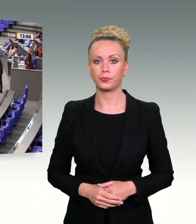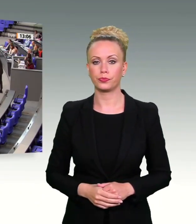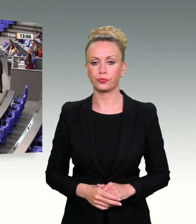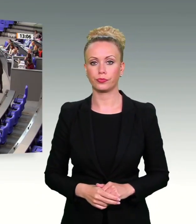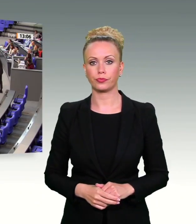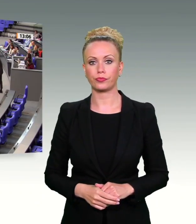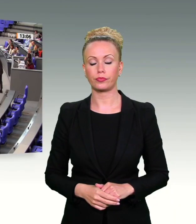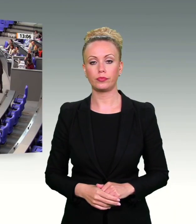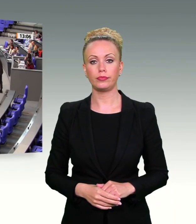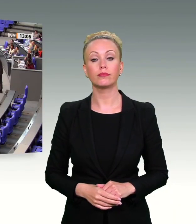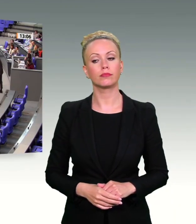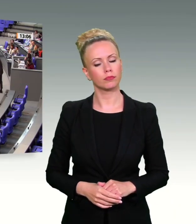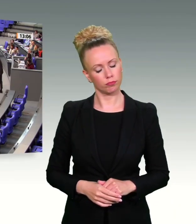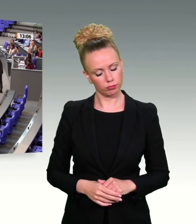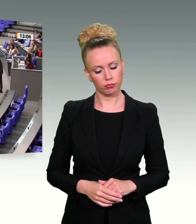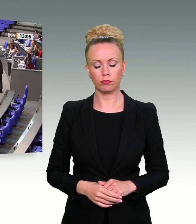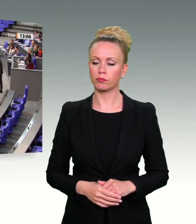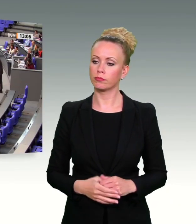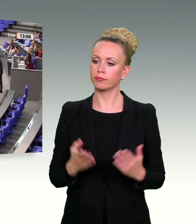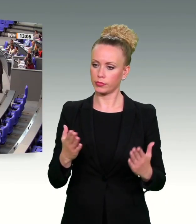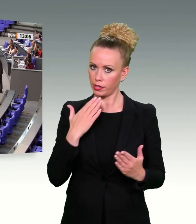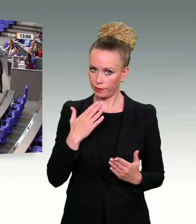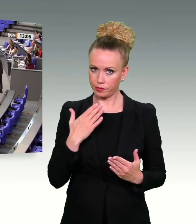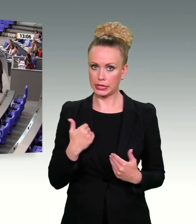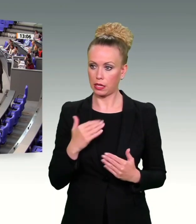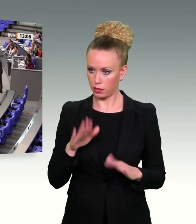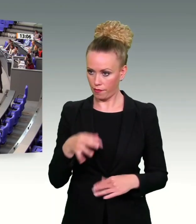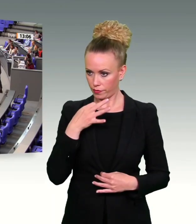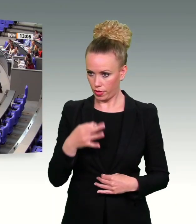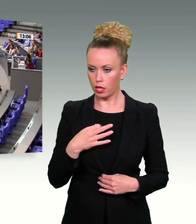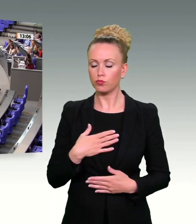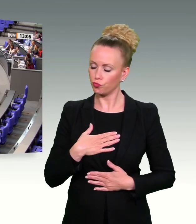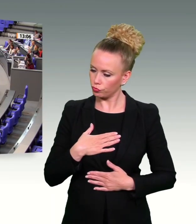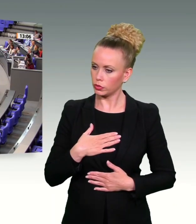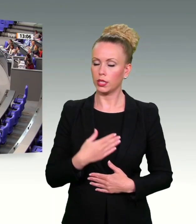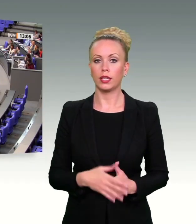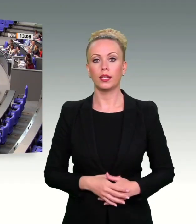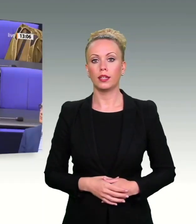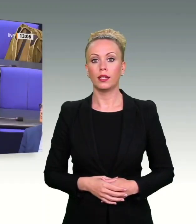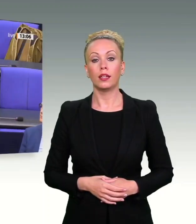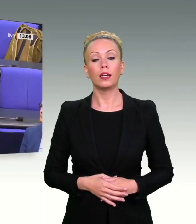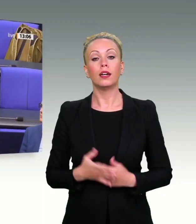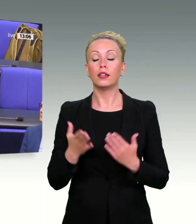Geschätzter Kollege Krings, vielen Dank für das Zulassen der Zwischenfrage. Herr Krings, 16 lange